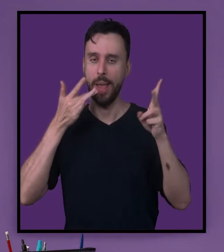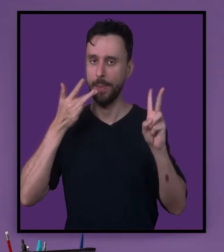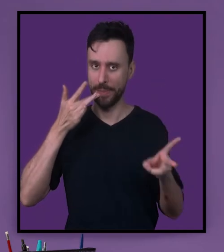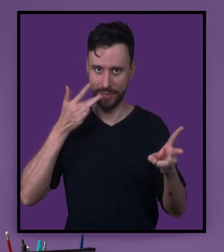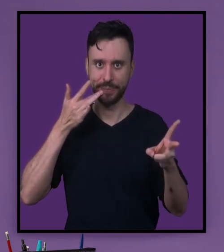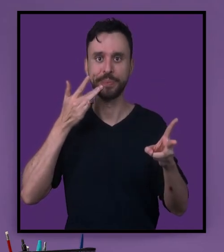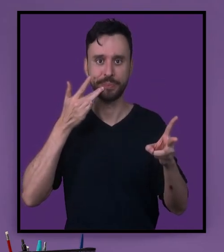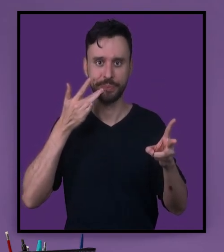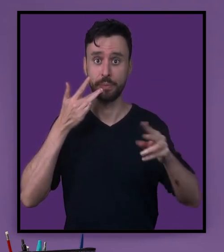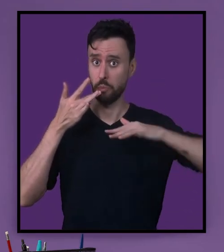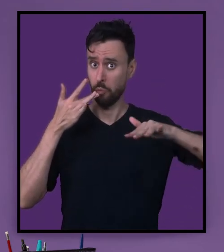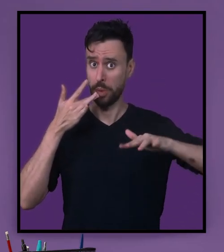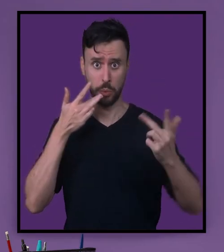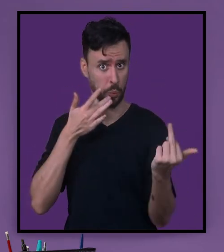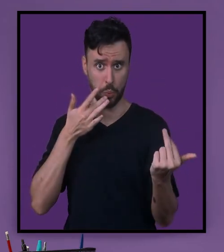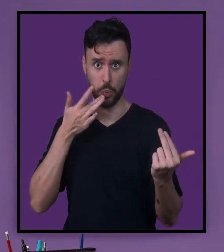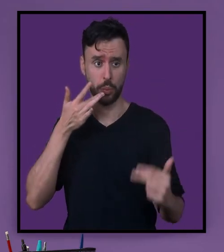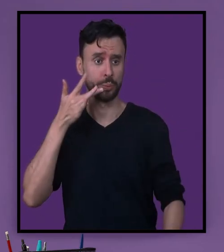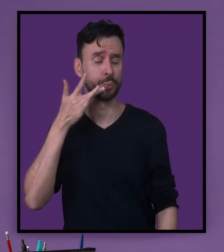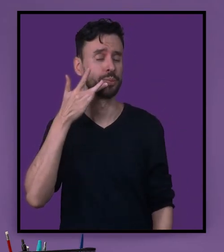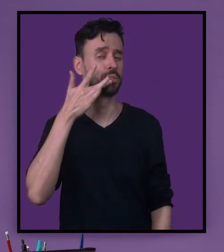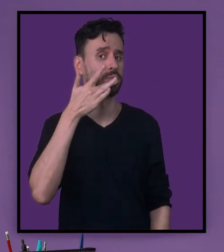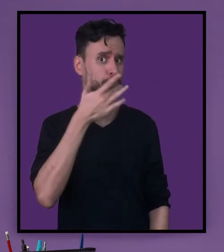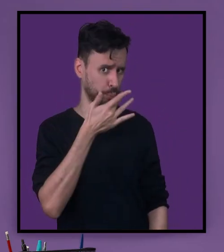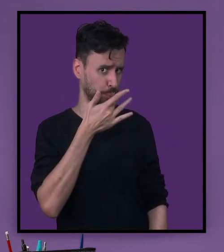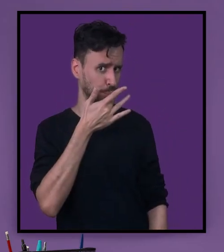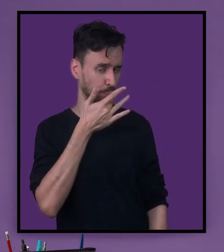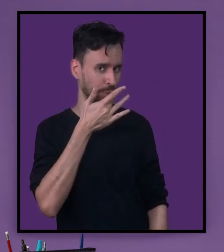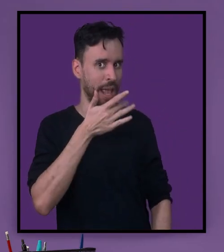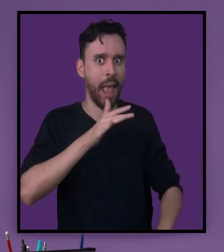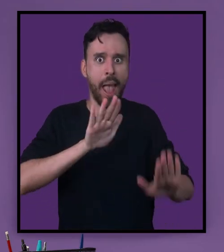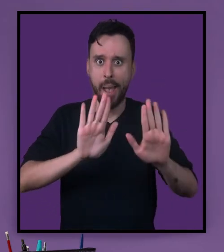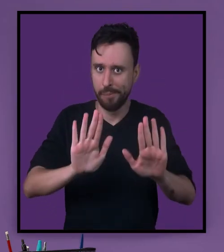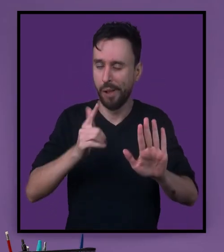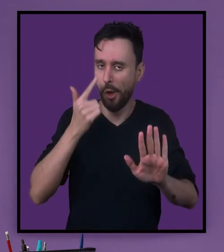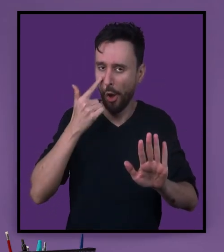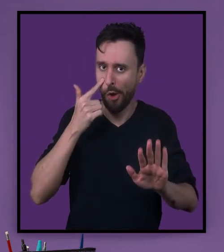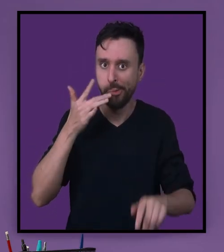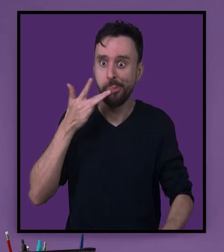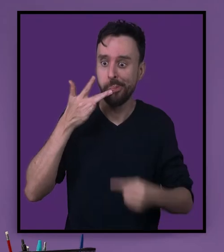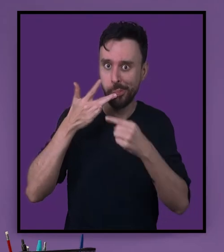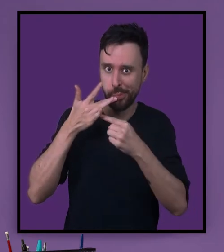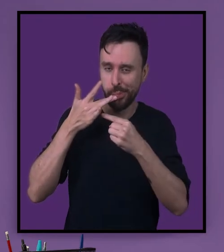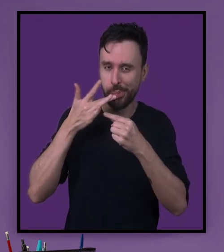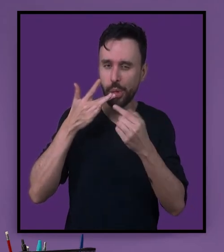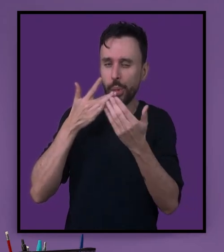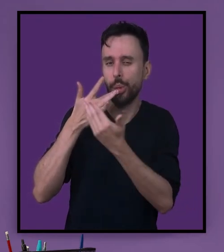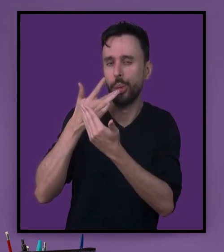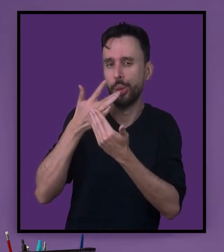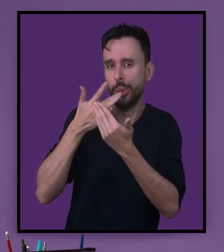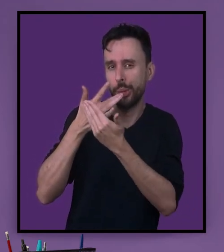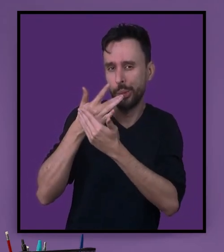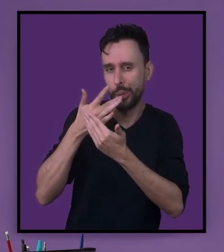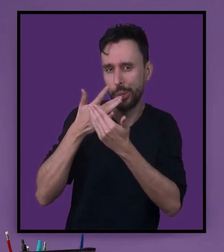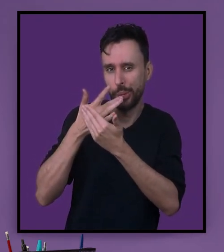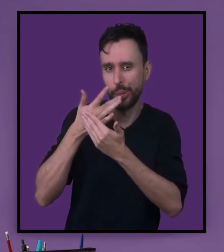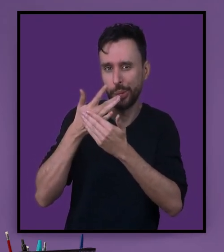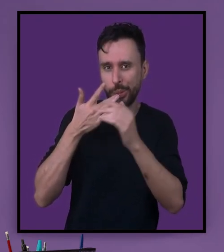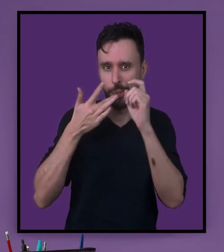porém, se carrega suavizando com a sua sobrancelha, que no caso, não é arqueada, mas